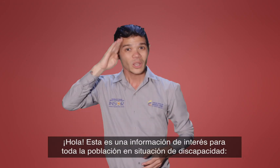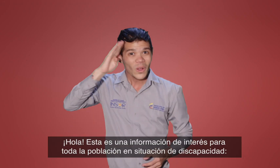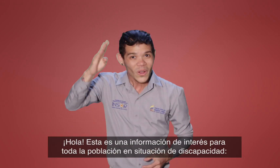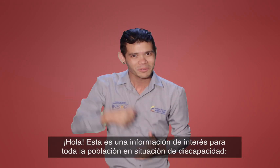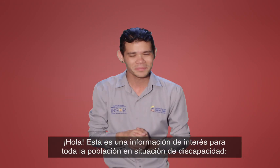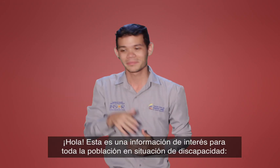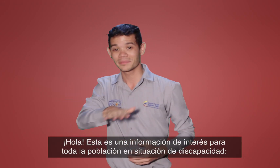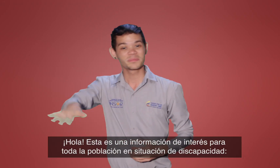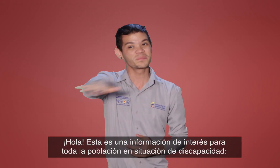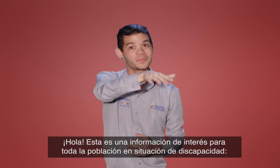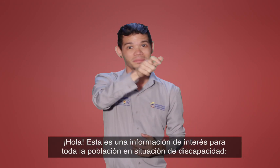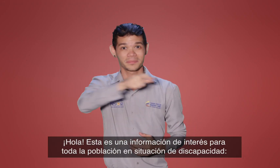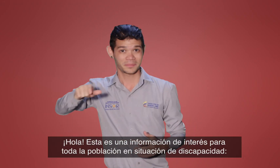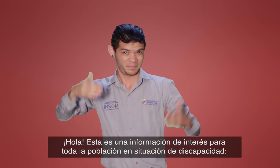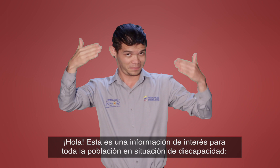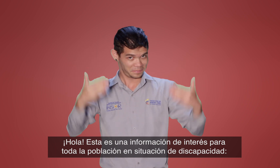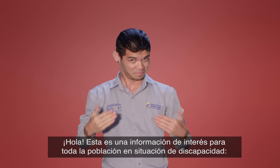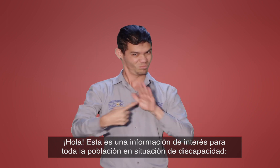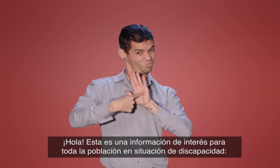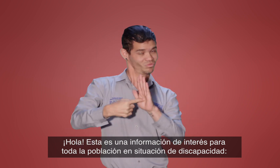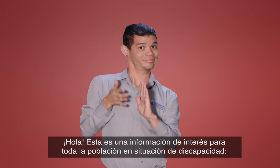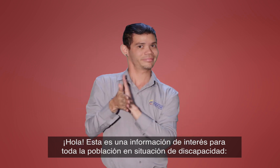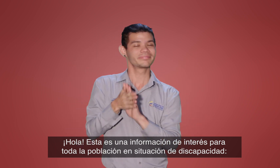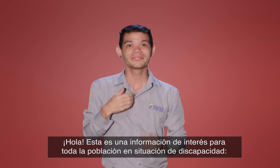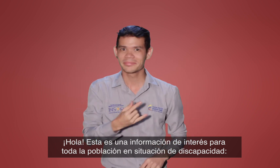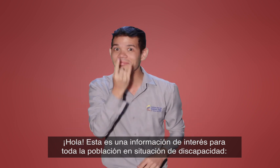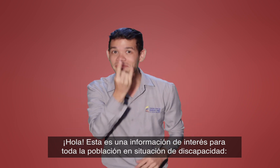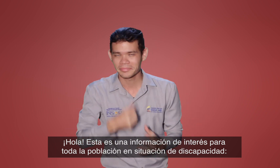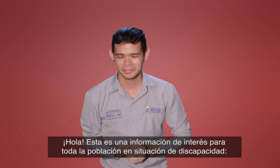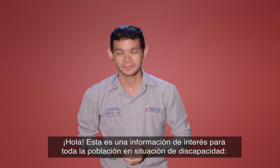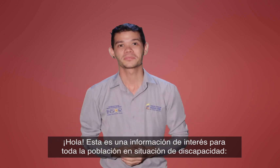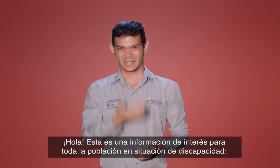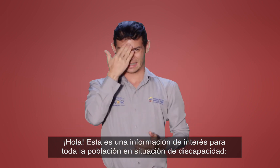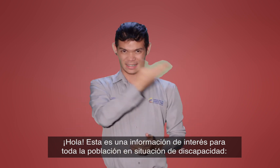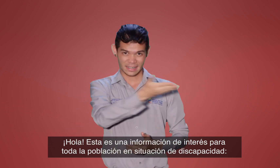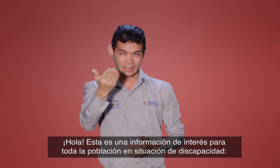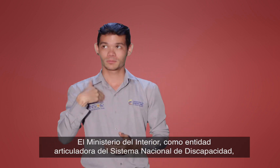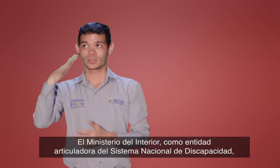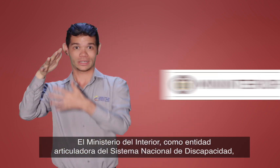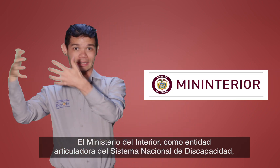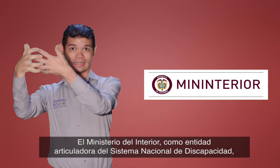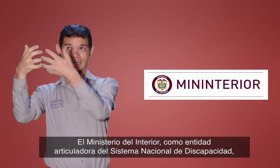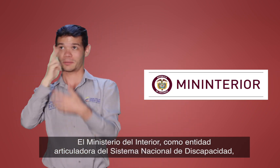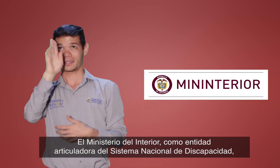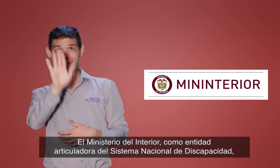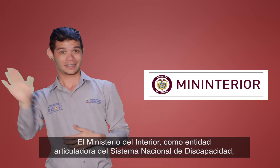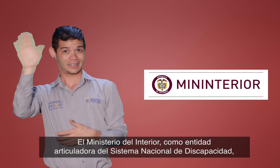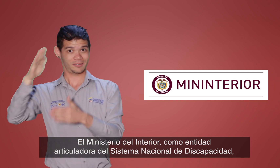Hola, esta es una información de interés para toda la población en situación de discapacidad. El Ministerio del Interior como entidad